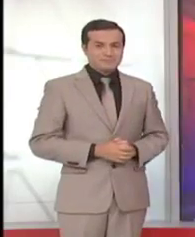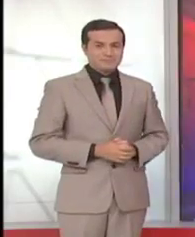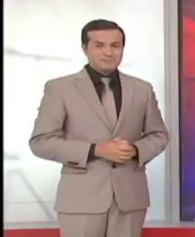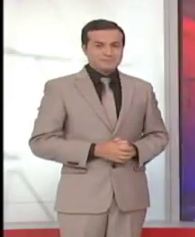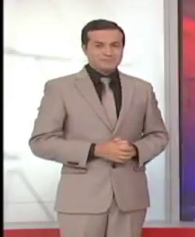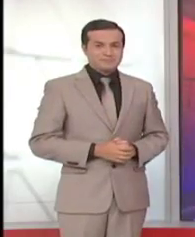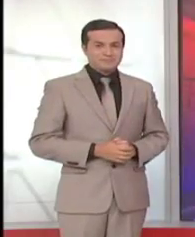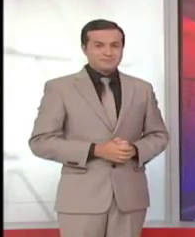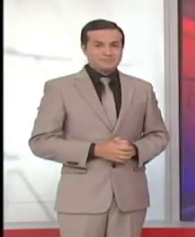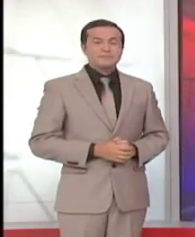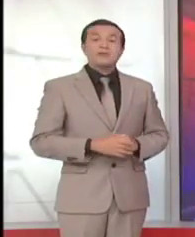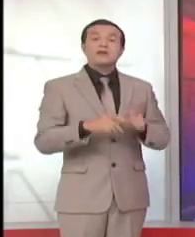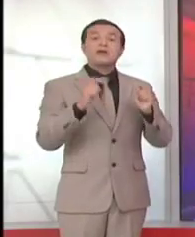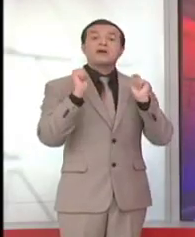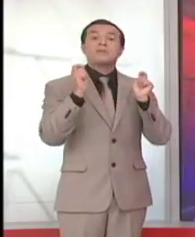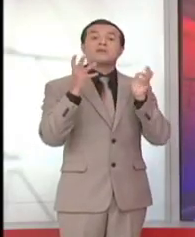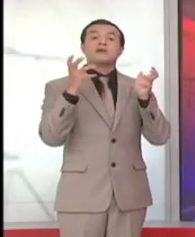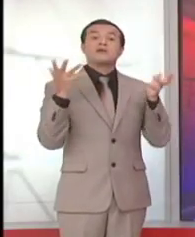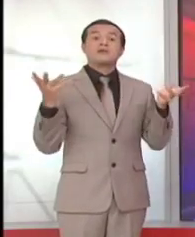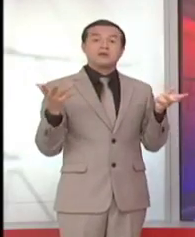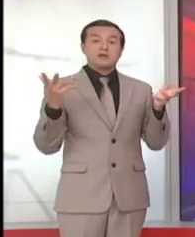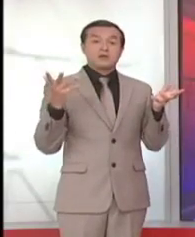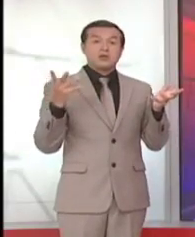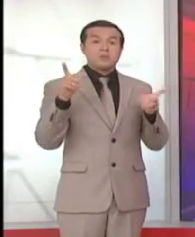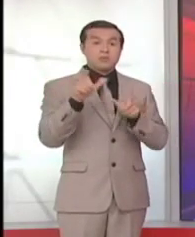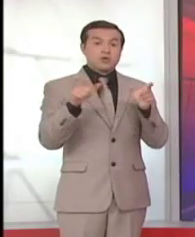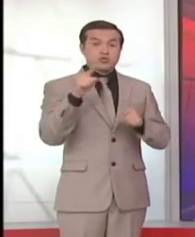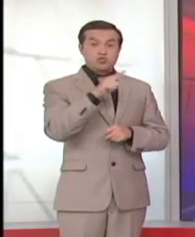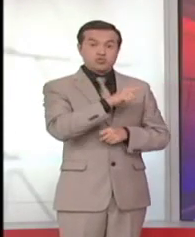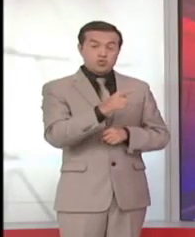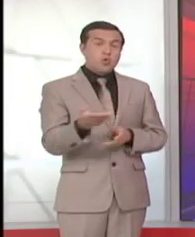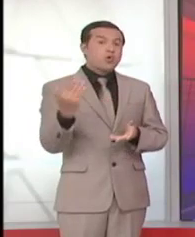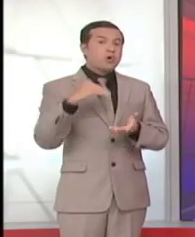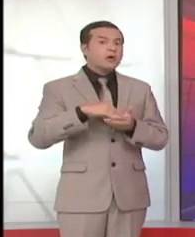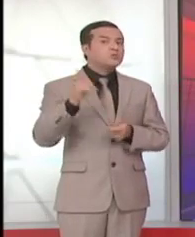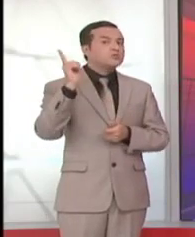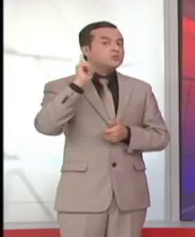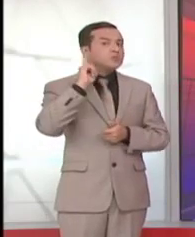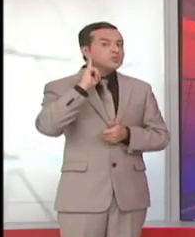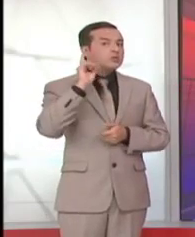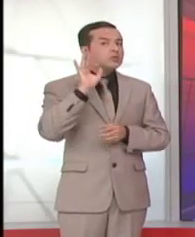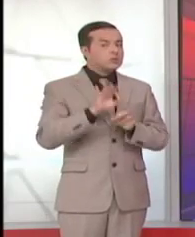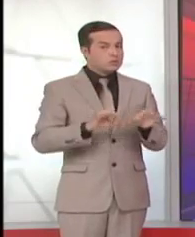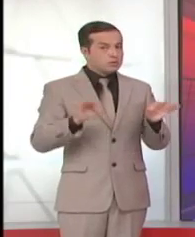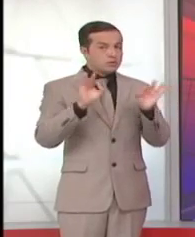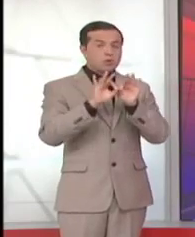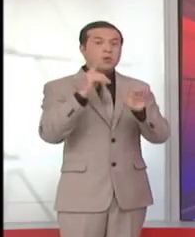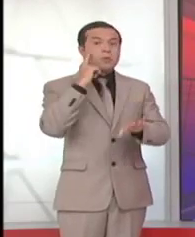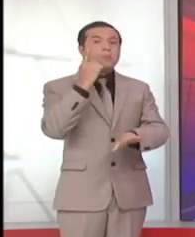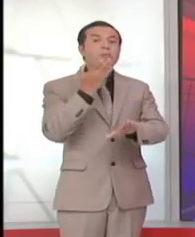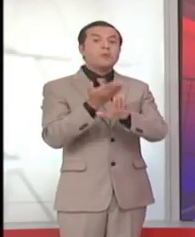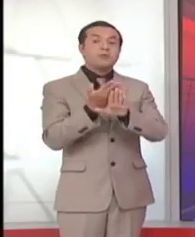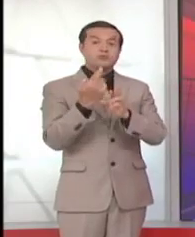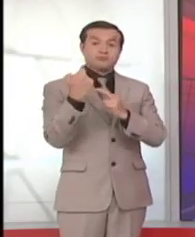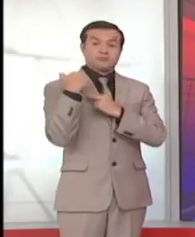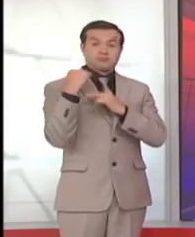Una campaña busca devolver la audición a los ciudadanos de Quito y Guayaquil. Esa la propuesta de responsabilidad social del Centro